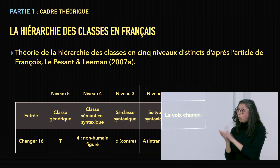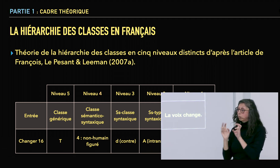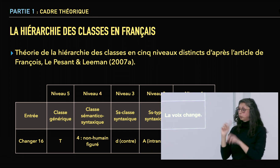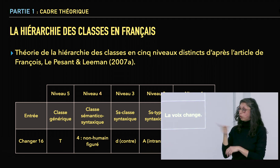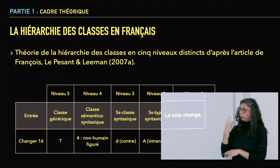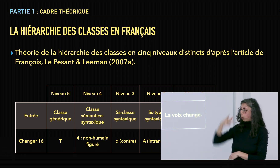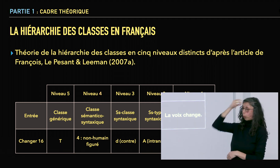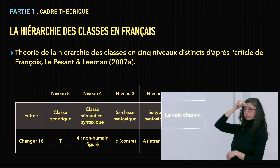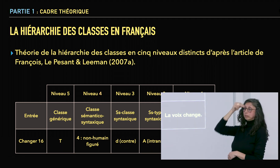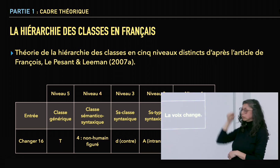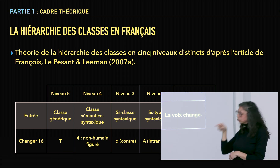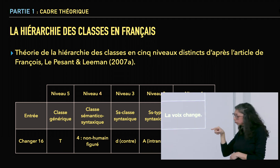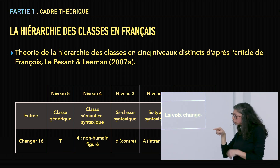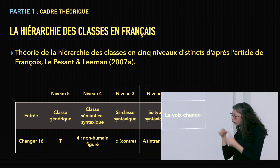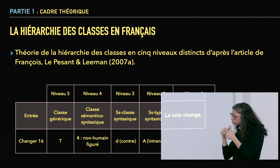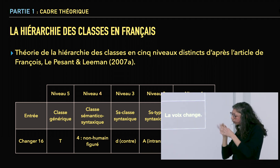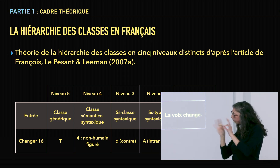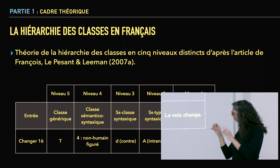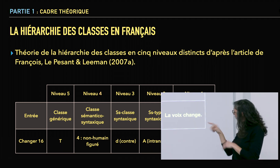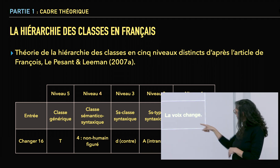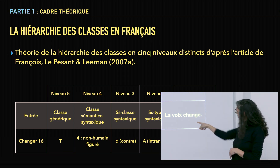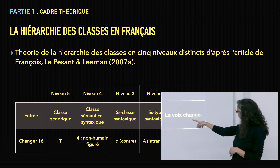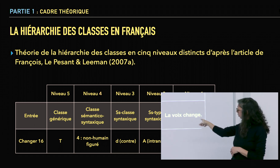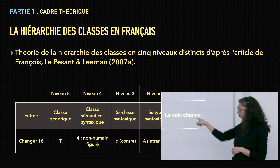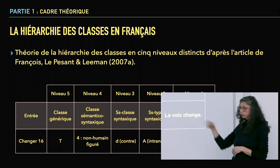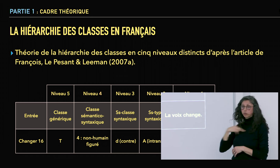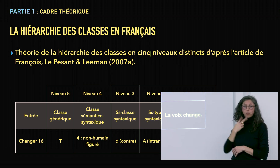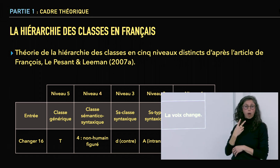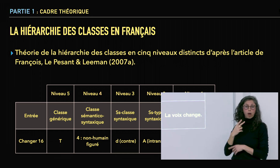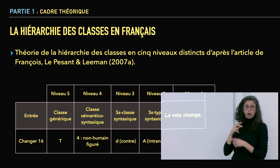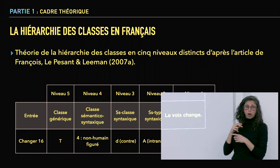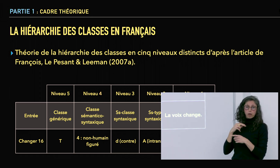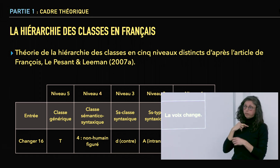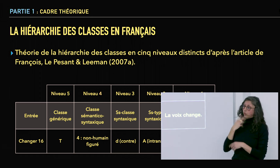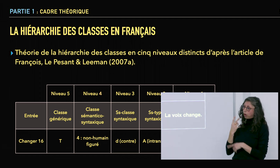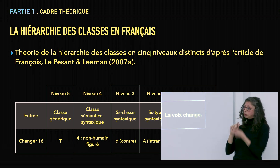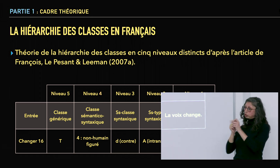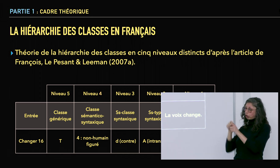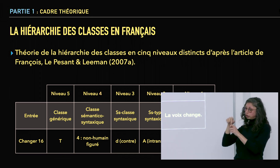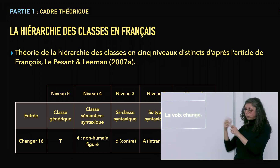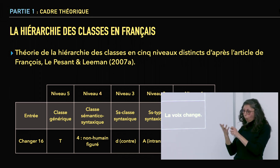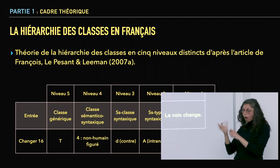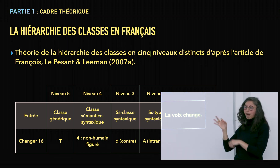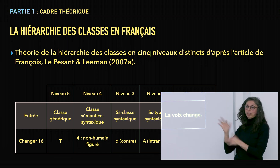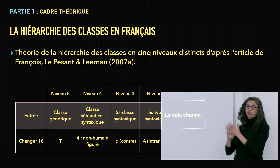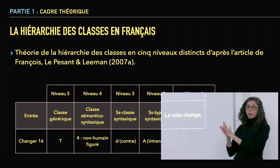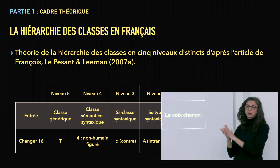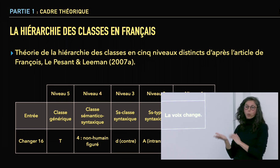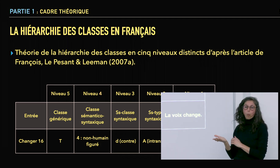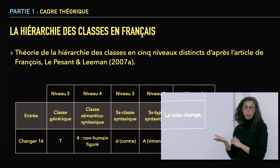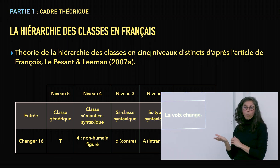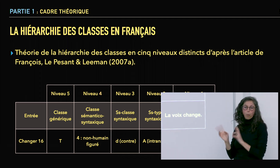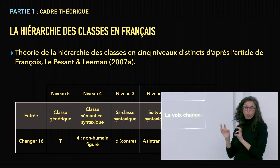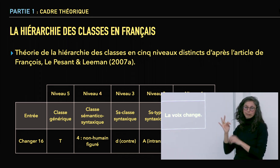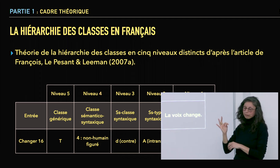une classe générique qui est finalement une classe dans laquelle il y a une transformation. Donc T pour transformation.